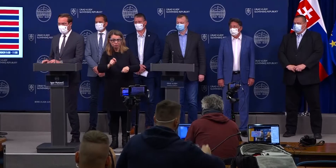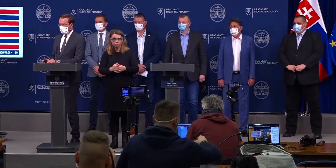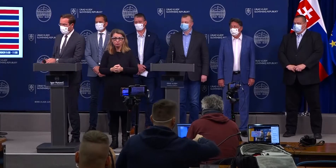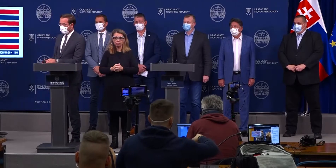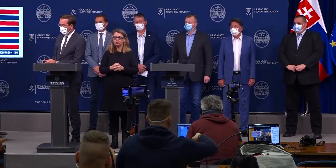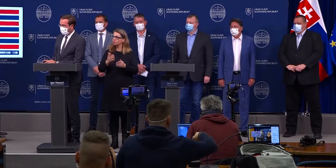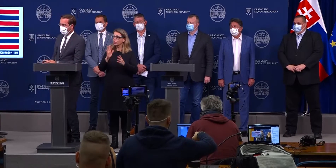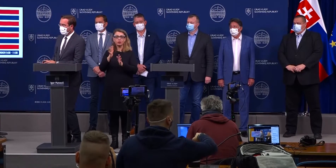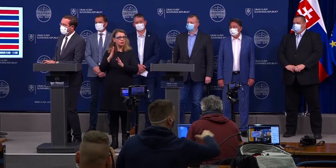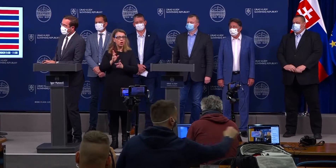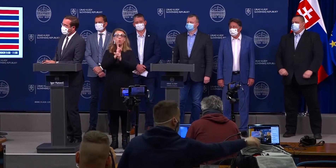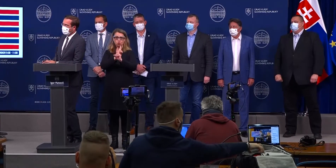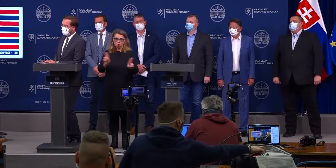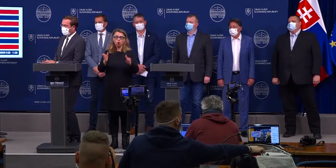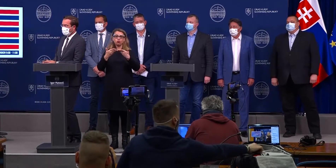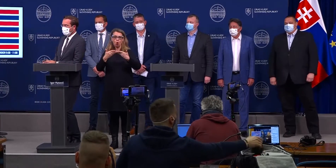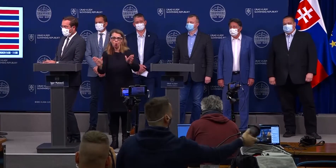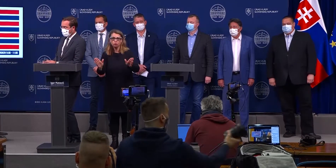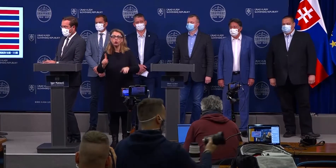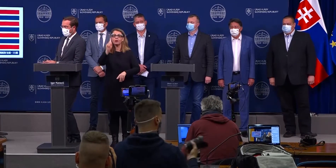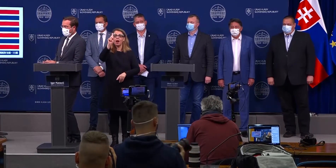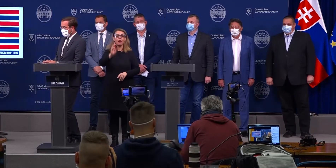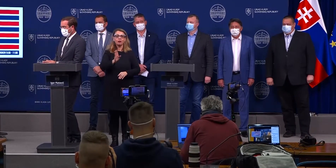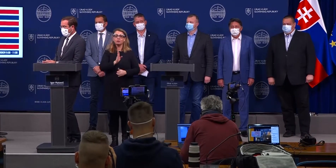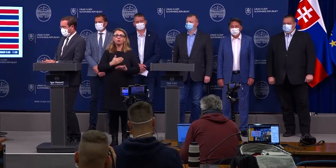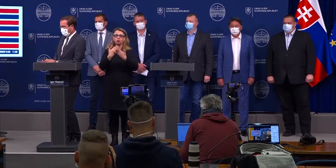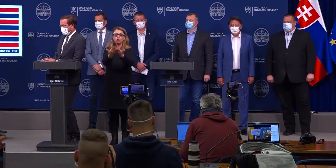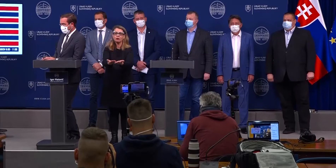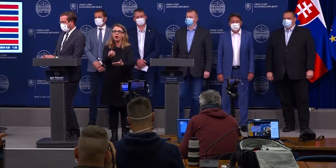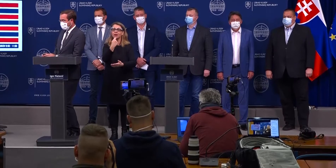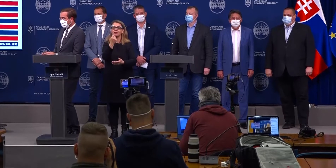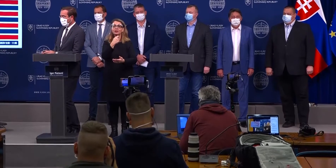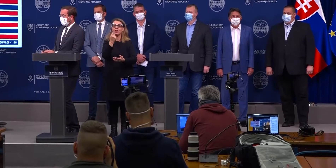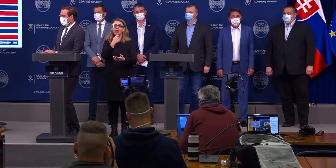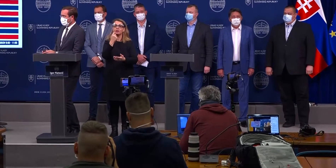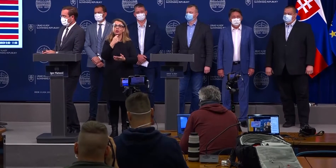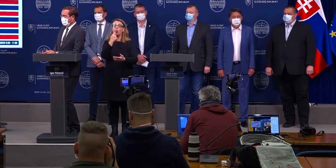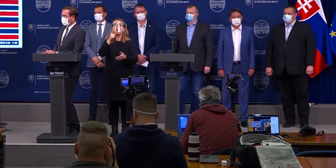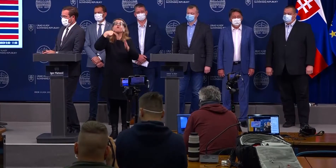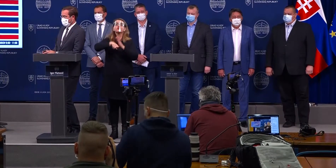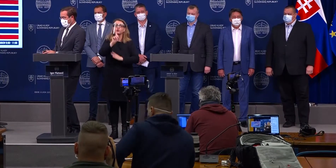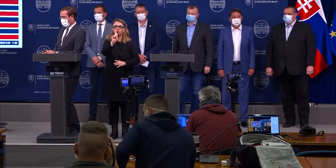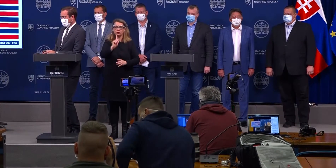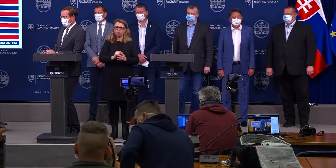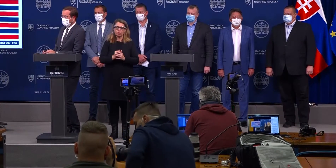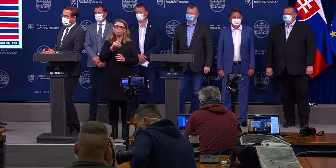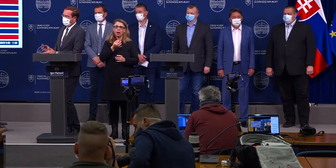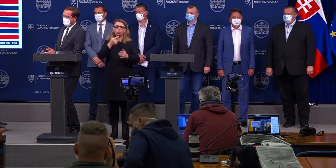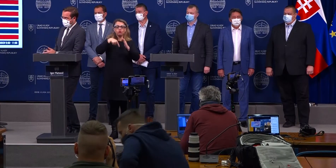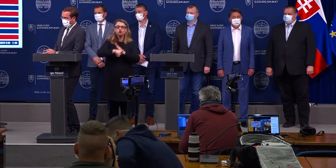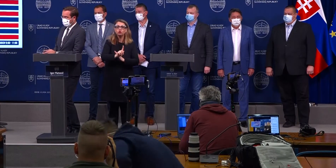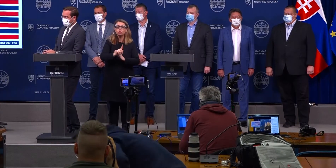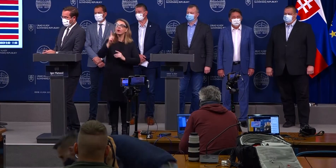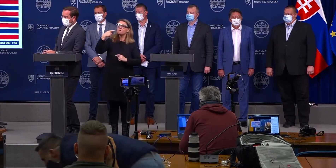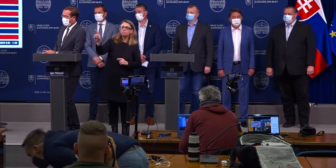Nie, môžu byť otvorené. Avšak nemôžu podávať jedlo priamo v interiéry. Môžu ho dať buď zabalené, teda človek si ho